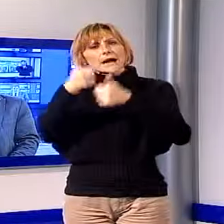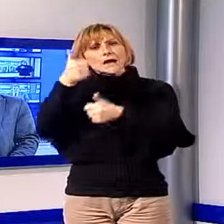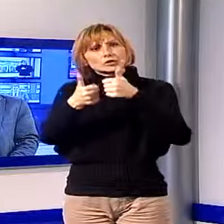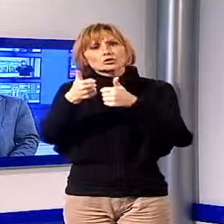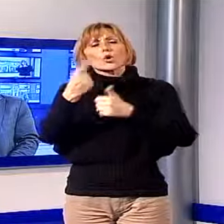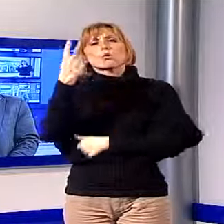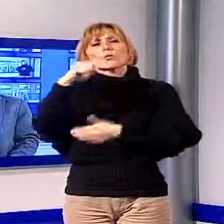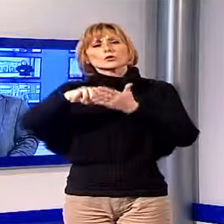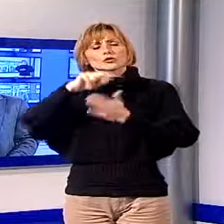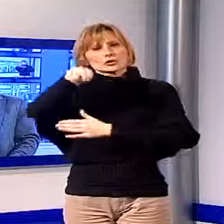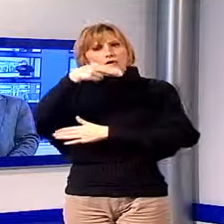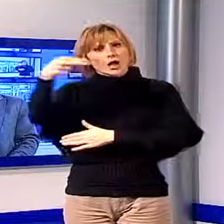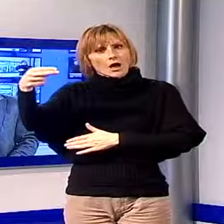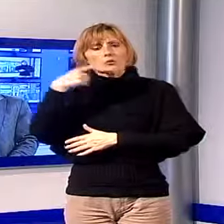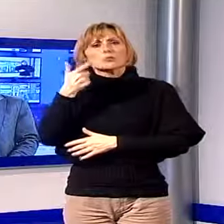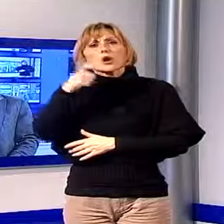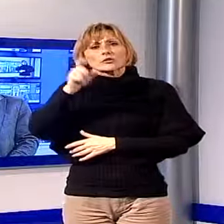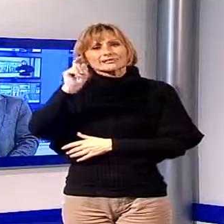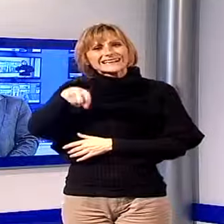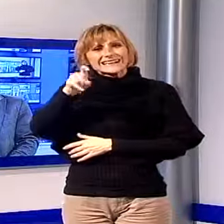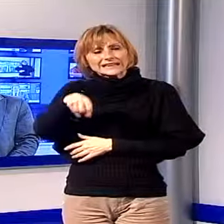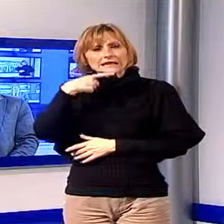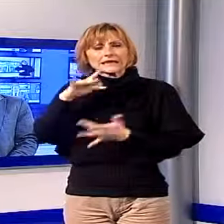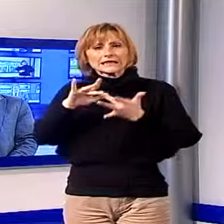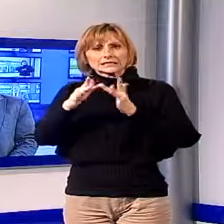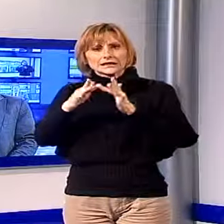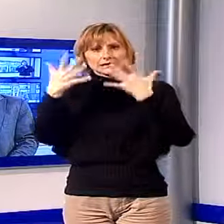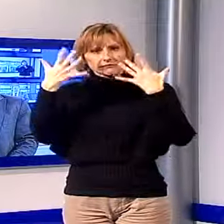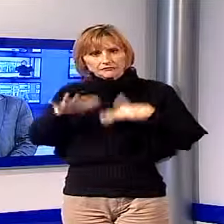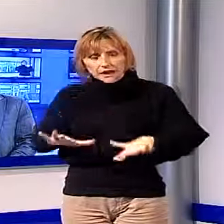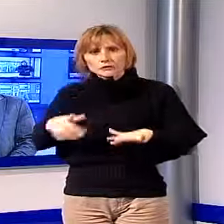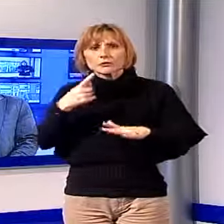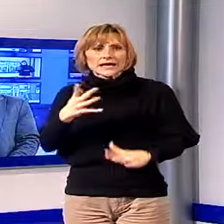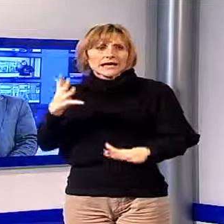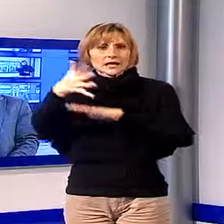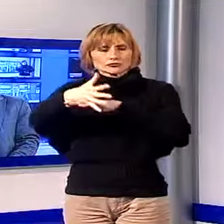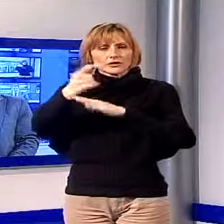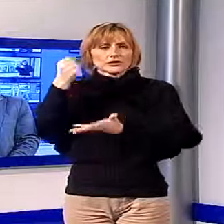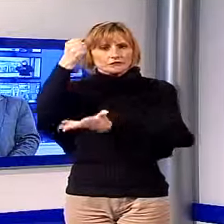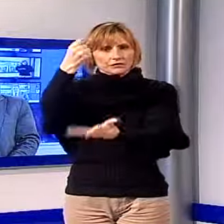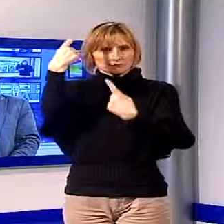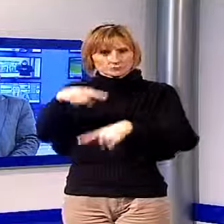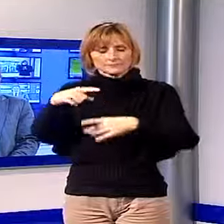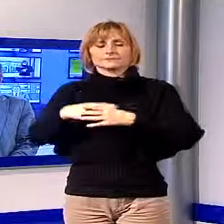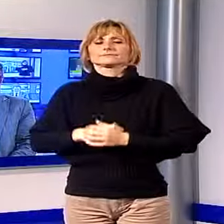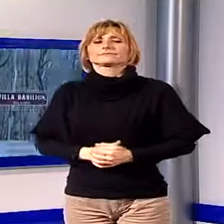un milione di euro tramite un clic via internet per accedere a questi finanziamenti.